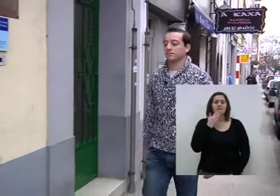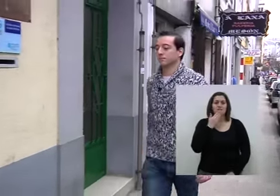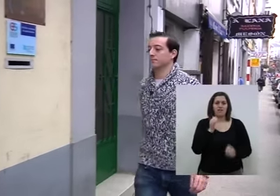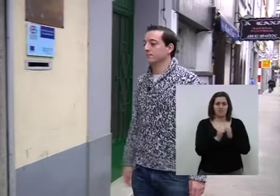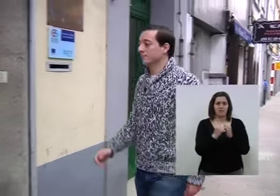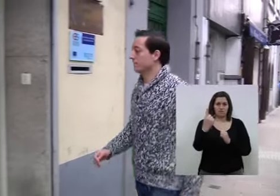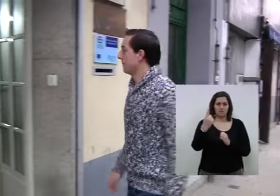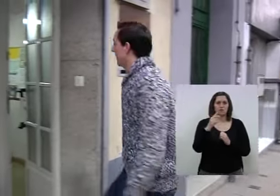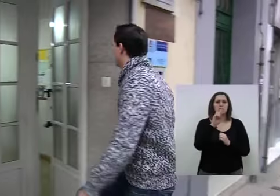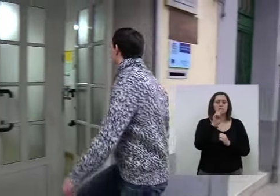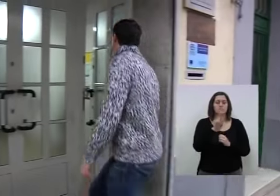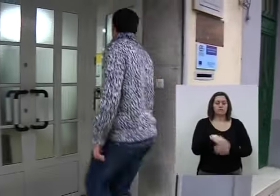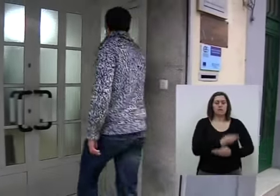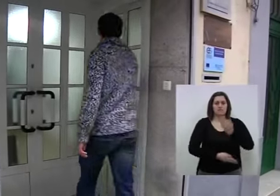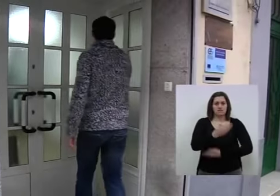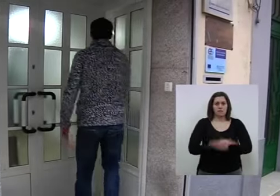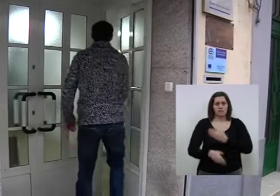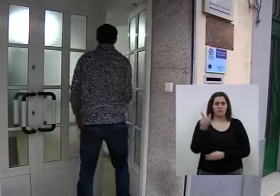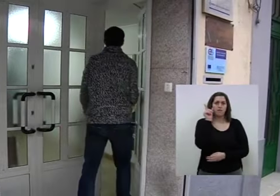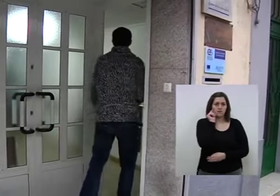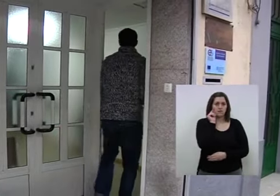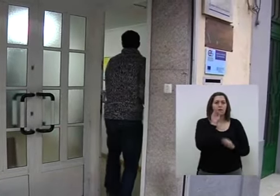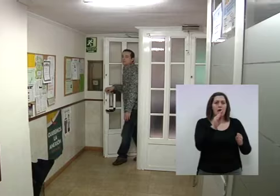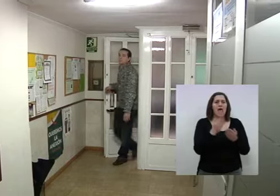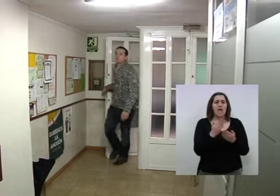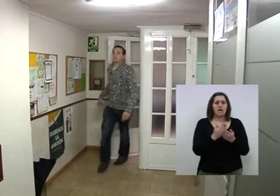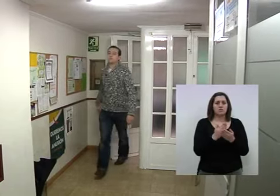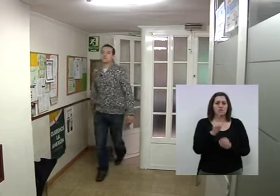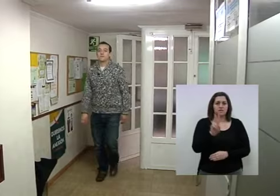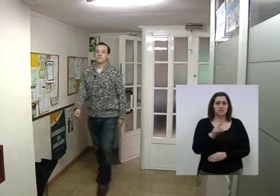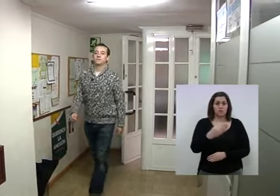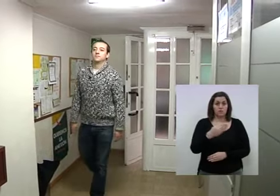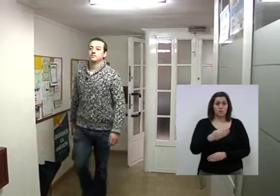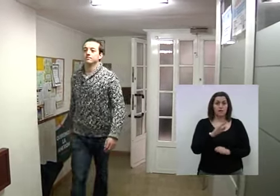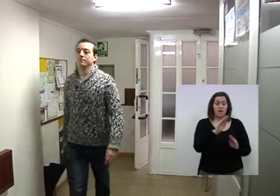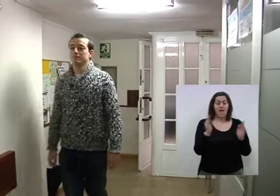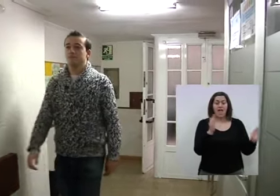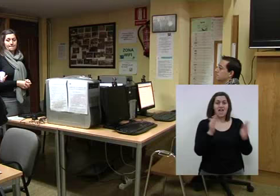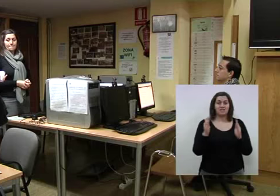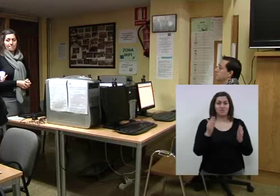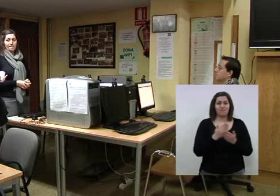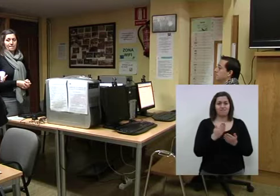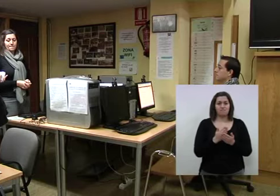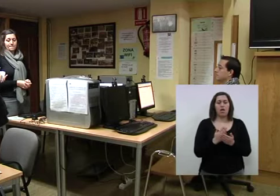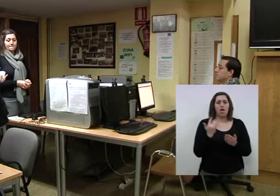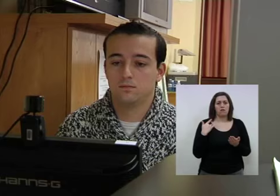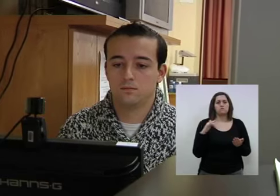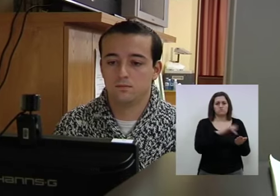Daniel tiene 21 años y sufre discapacidad auditiva. Es estudiante de segundo de bachiller y en su etapa educativa se ha encontrado con